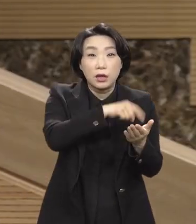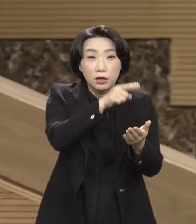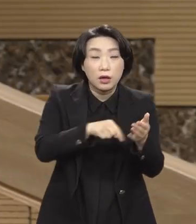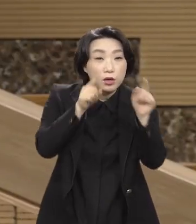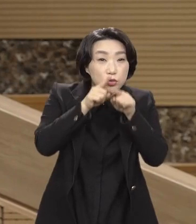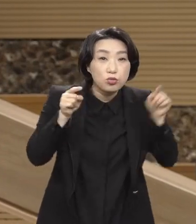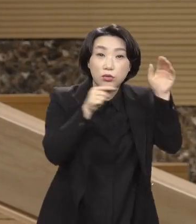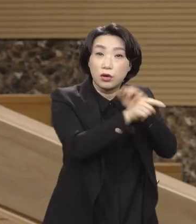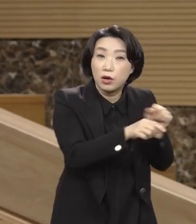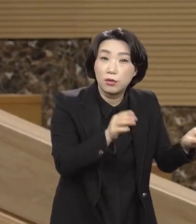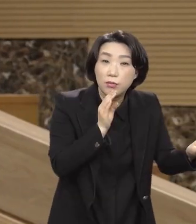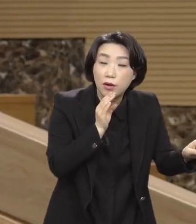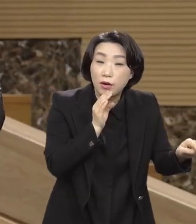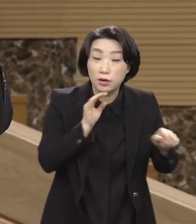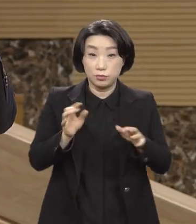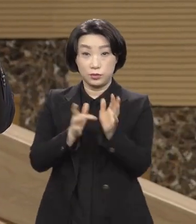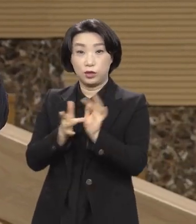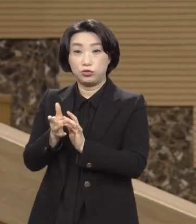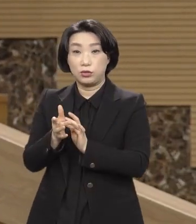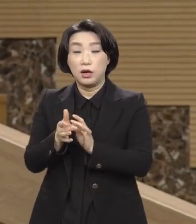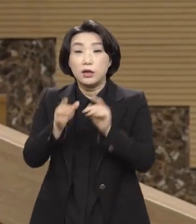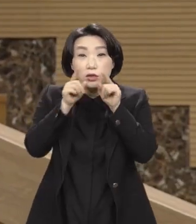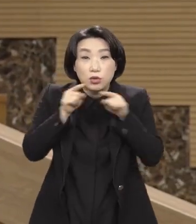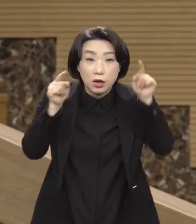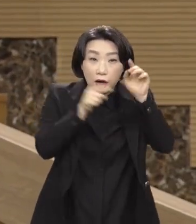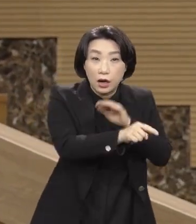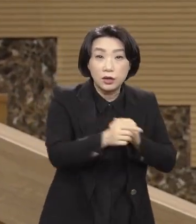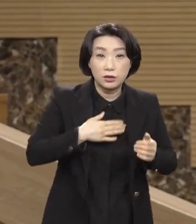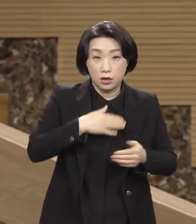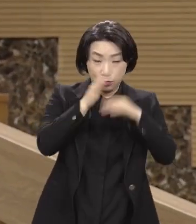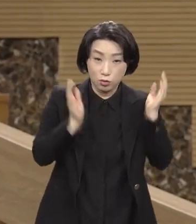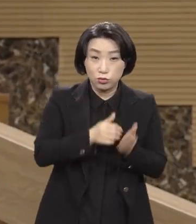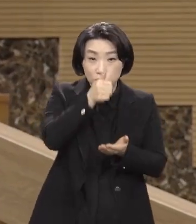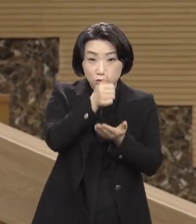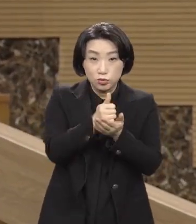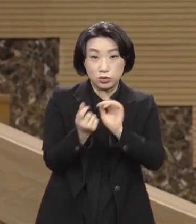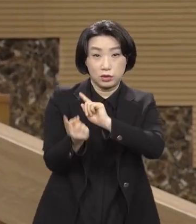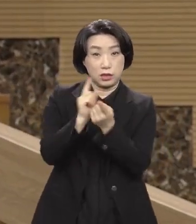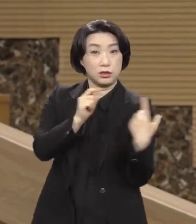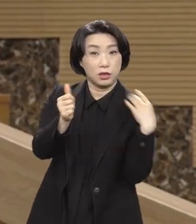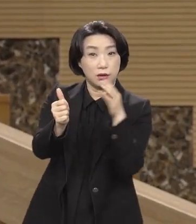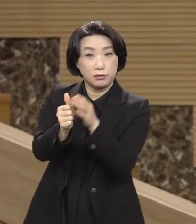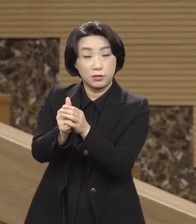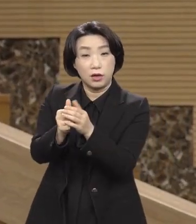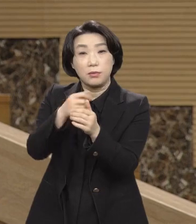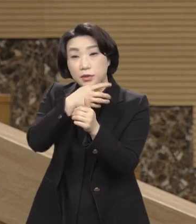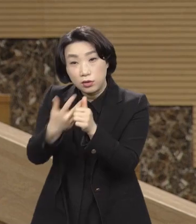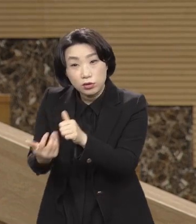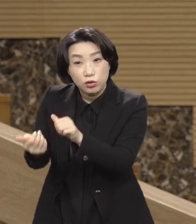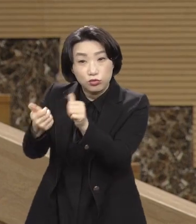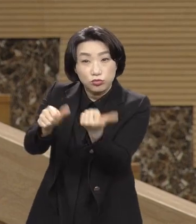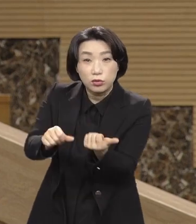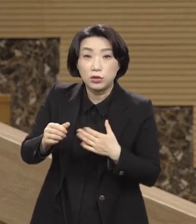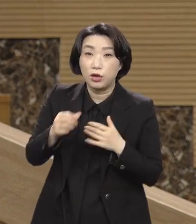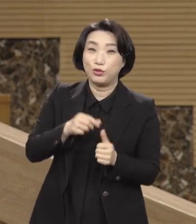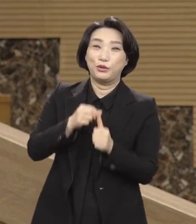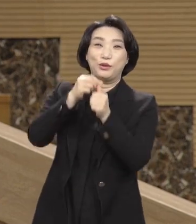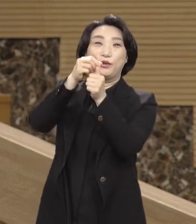그러면 예수가 이 지옥갈 죄를 담당하고 피 흘려 죽어서 나를 구원했다 자 이